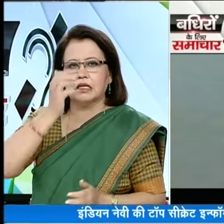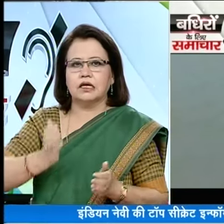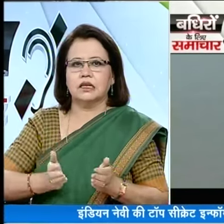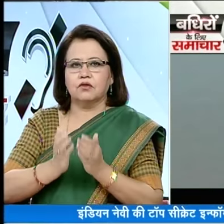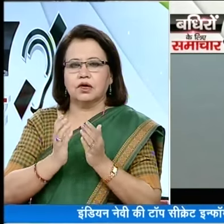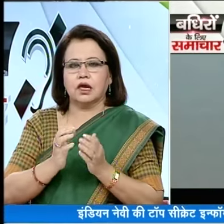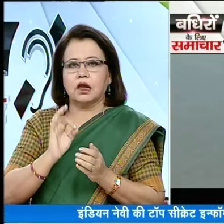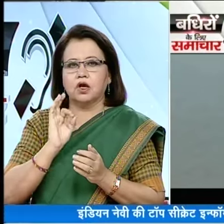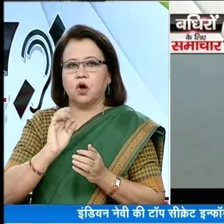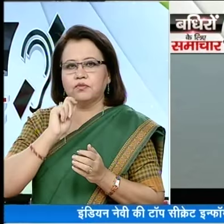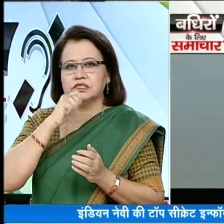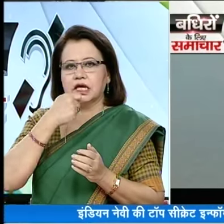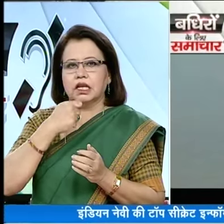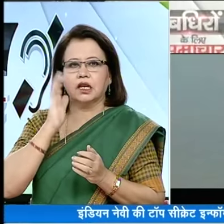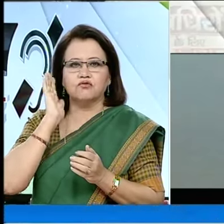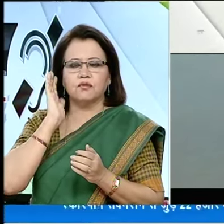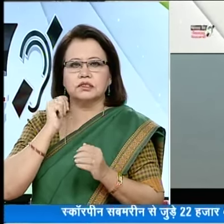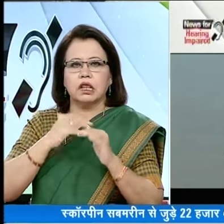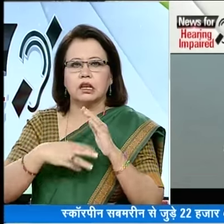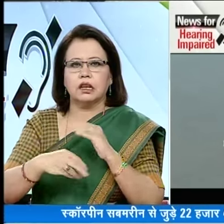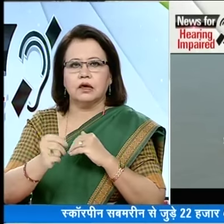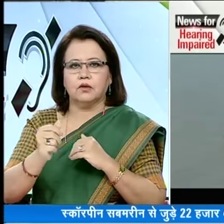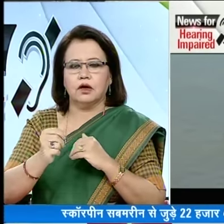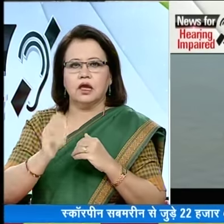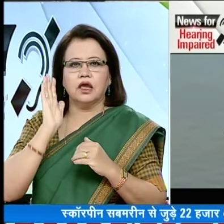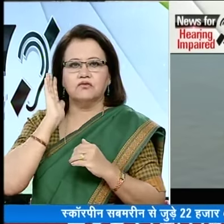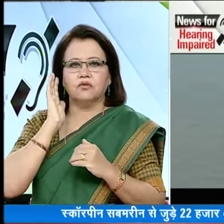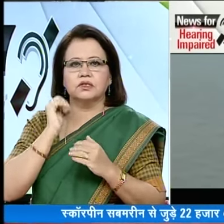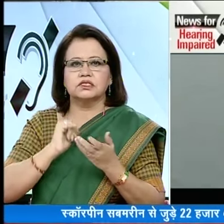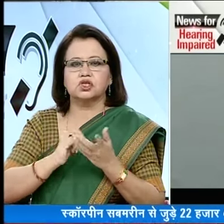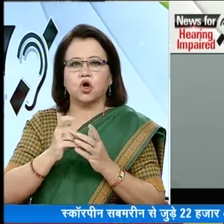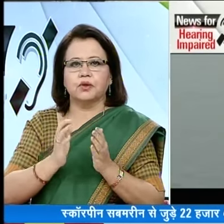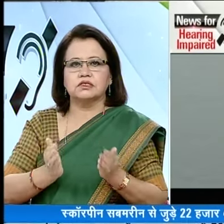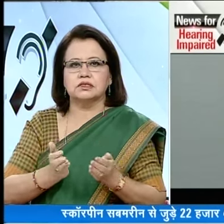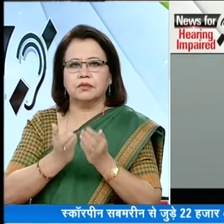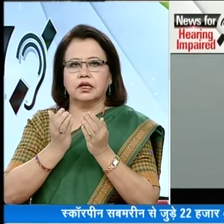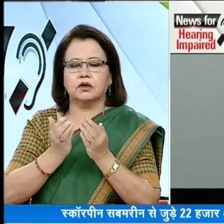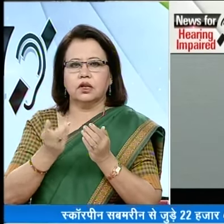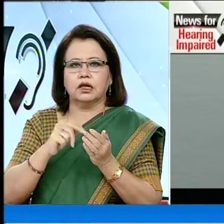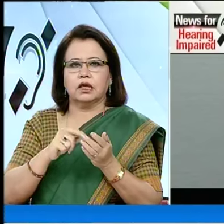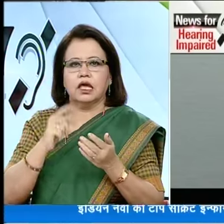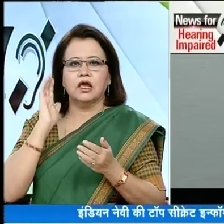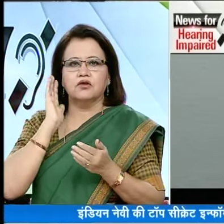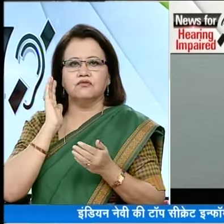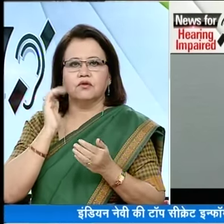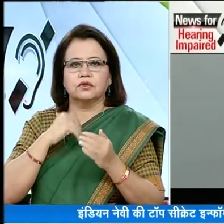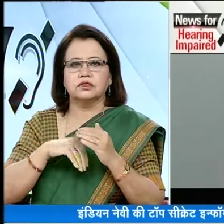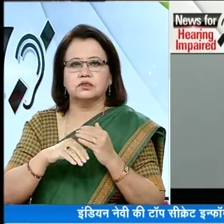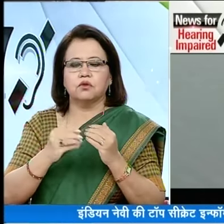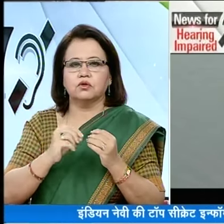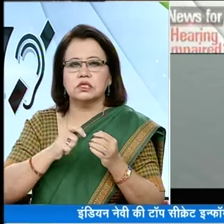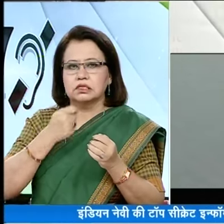इंडियन नेवी की एक टॉप सीक्रेट इंफोमेशन लिख हो गई है यह इंफोमेशन स्कॉर्पिन सम्मरीन को लेकर है